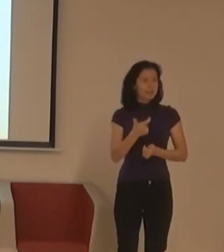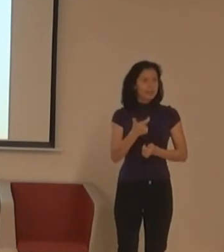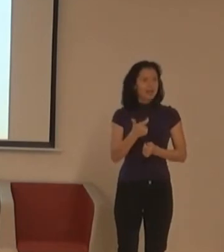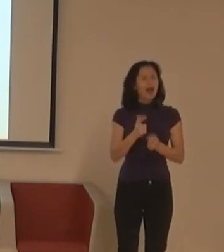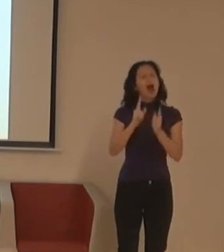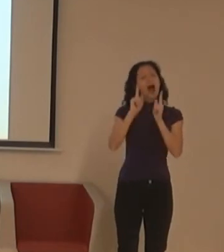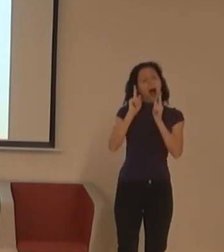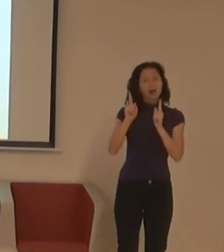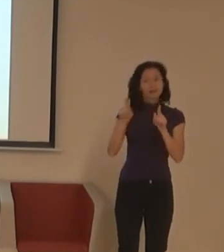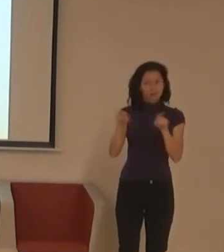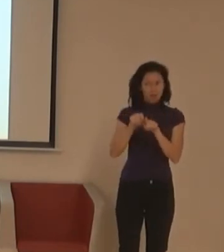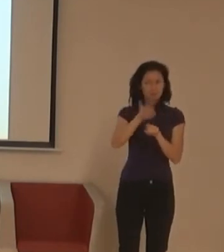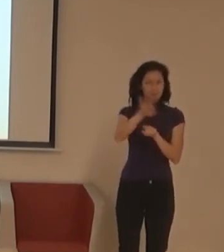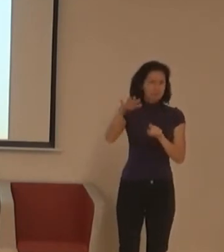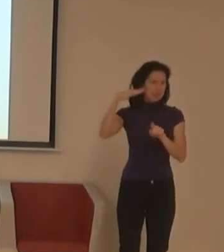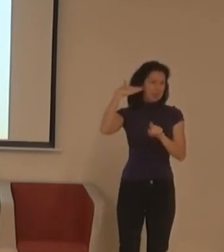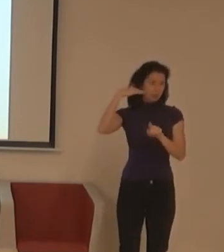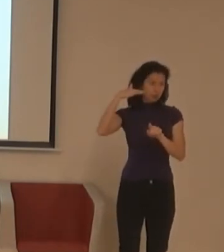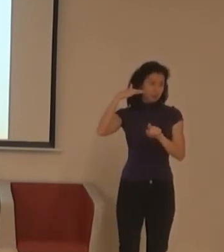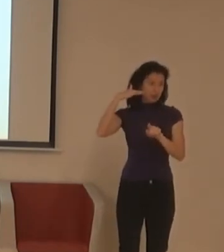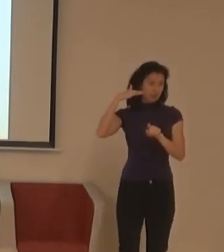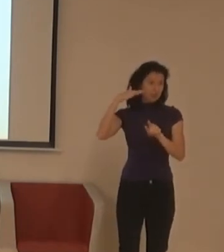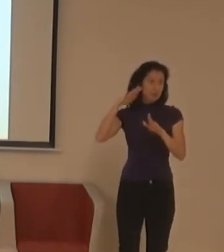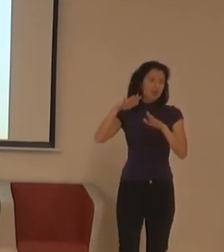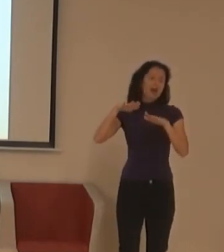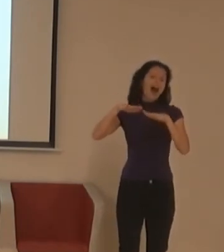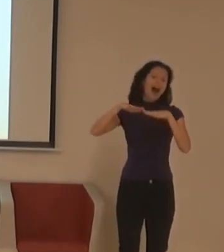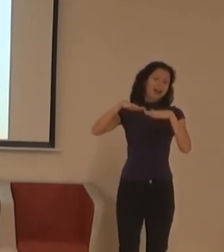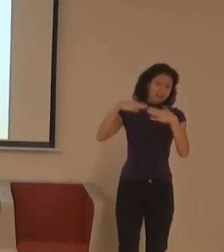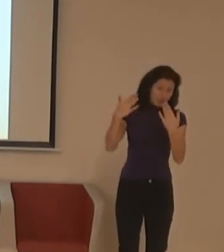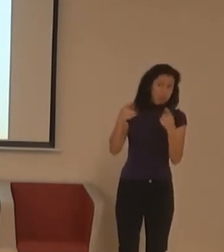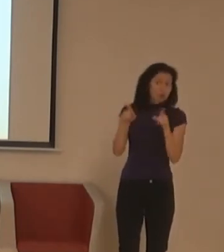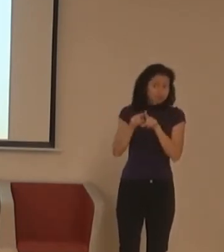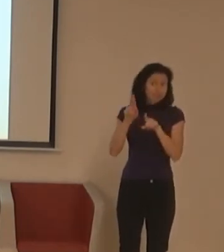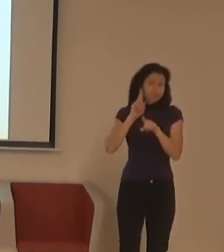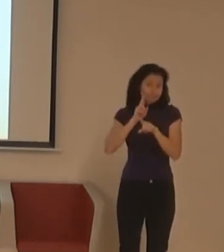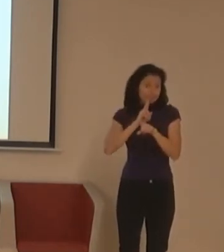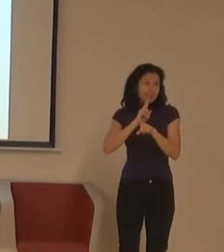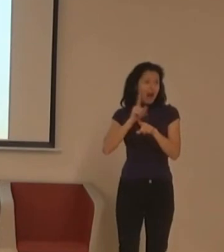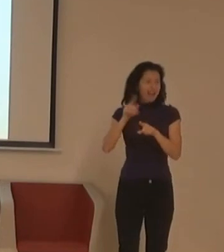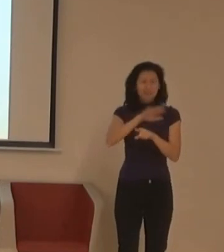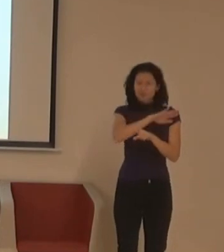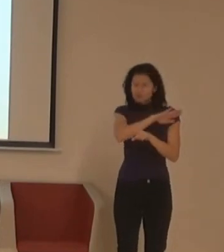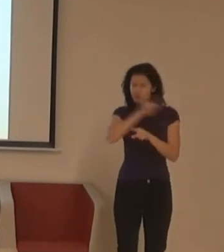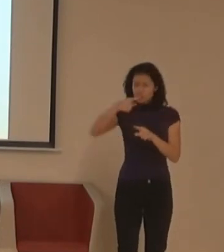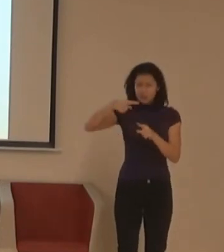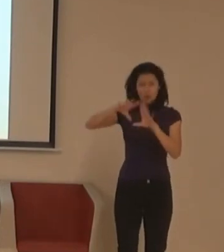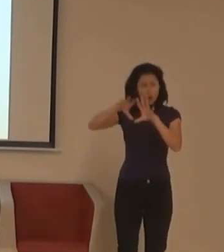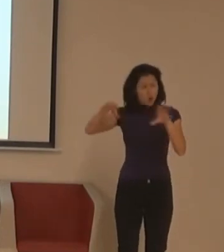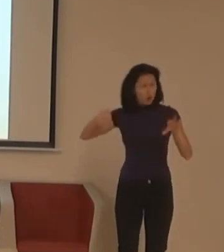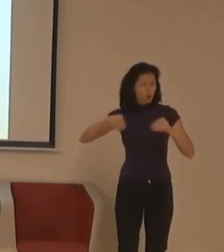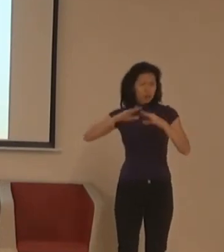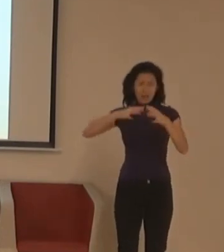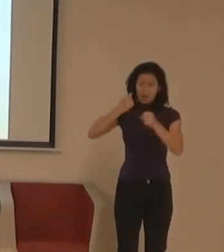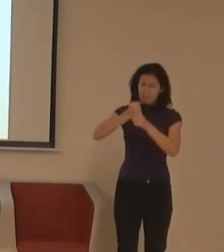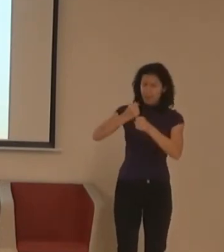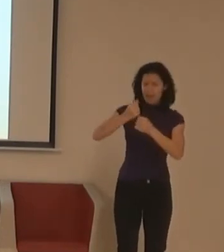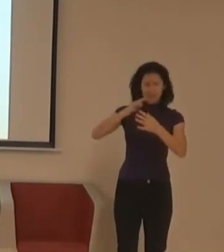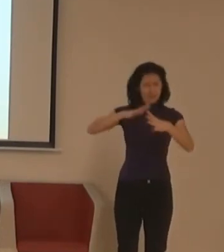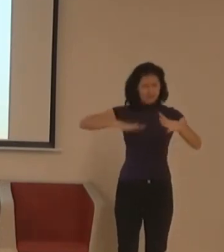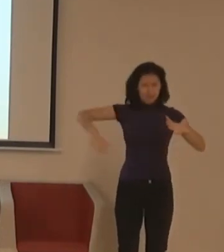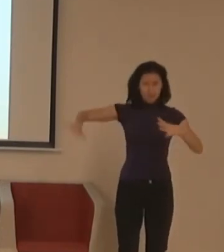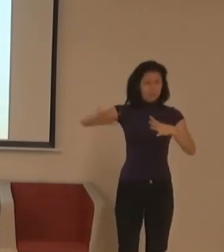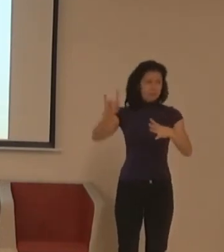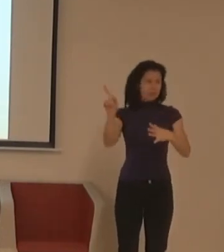kteří můžou být nedoslýchaví nebo jsou neslyšící v totálně slyšícím prostředí a prostě znakový jazyk nepoužívají. Takže je hezky si připustit, že vím, že